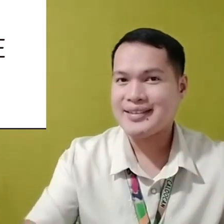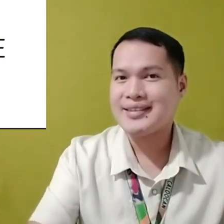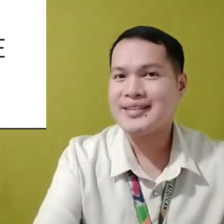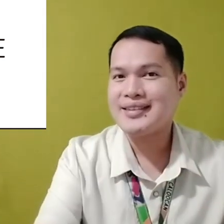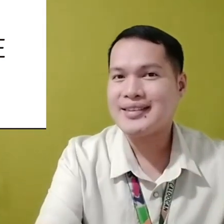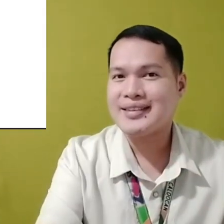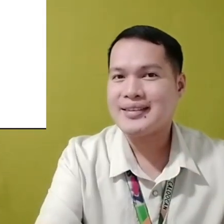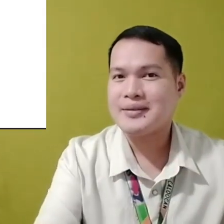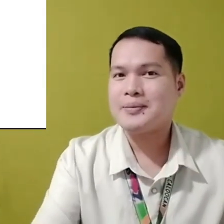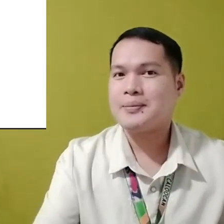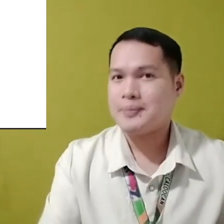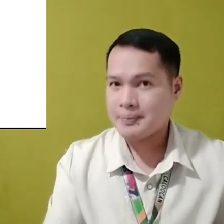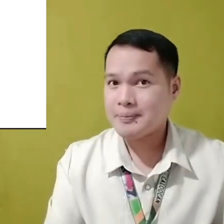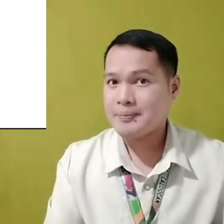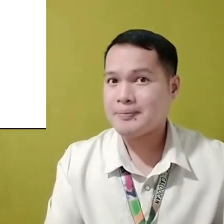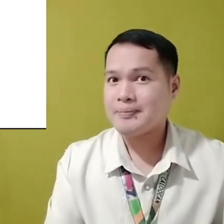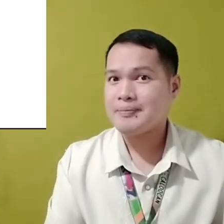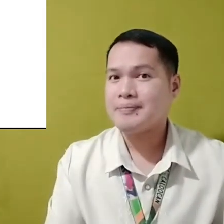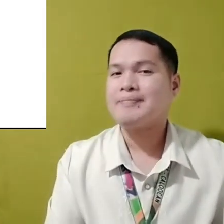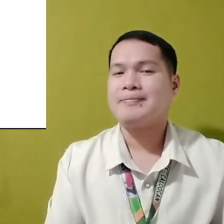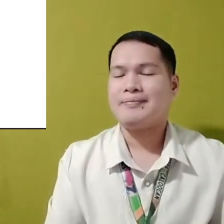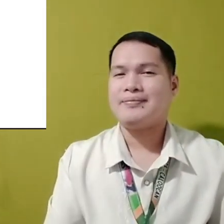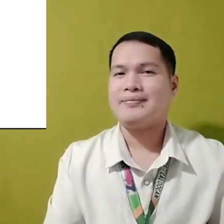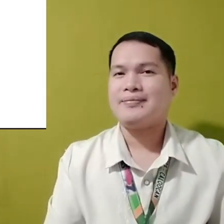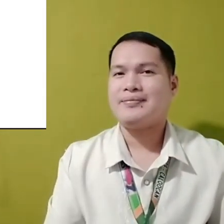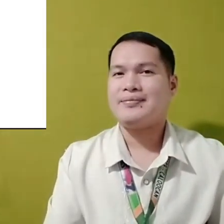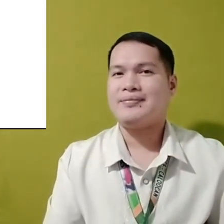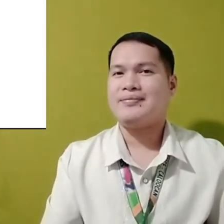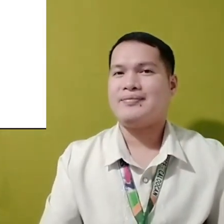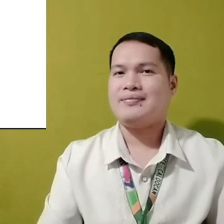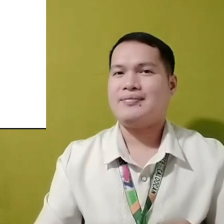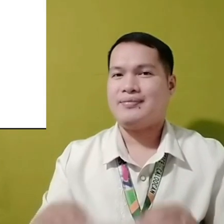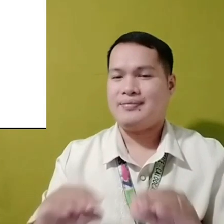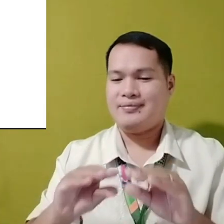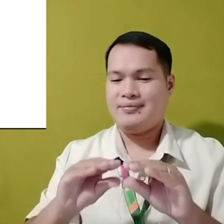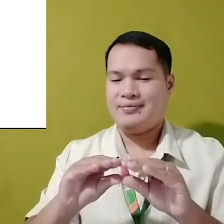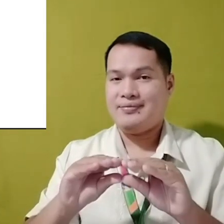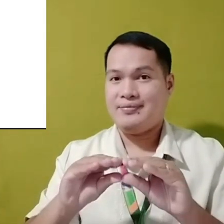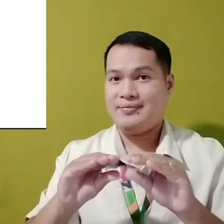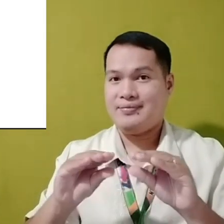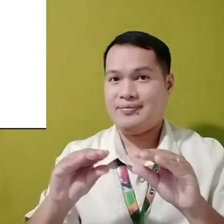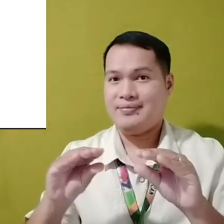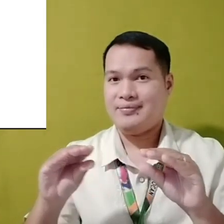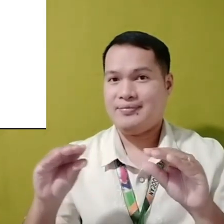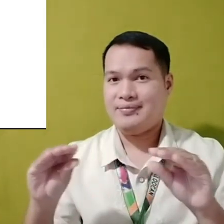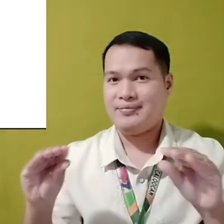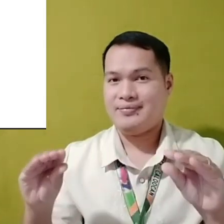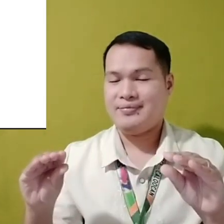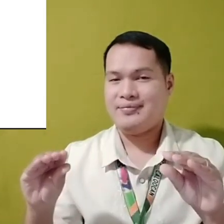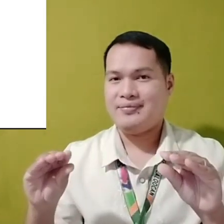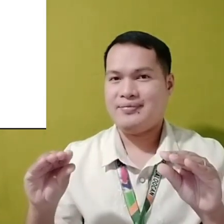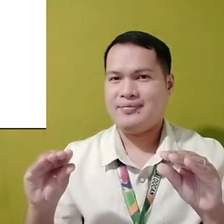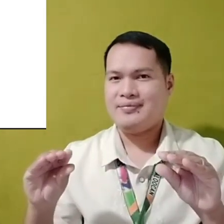Sunod sa ating sign vocabulary Cross Cross Cross